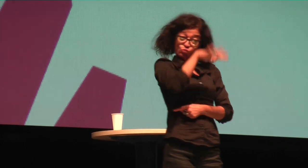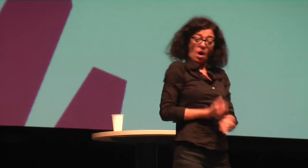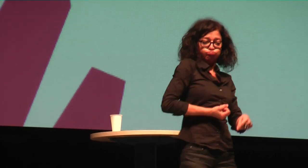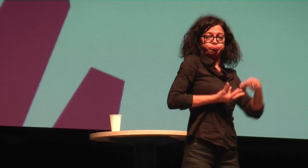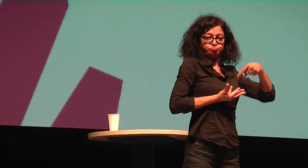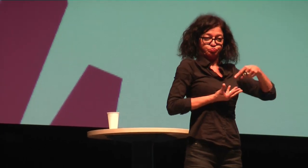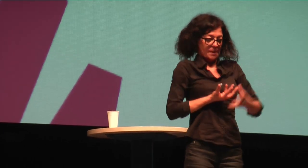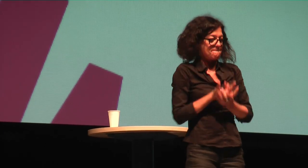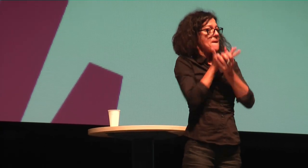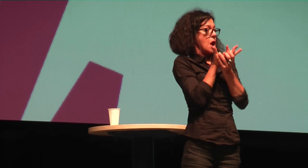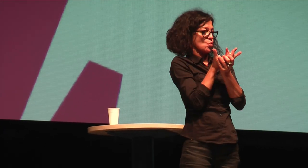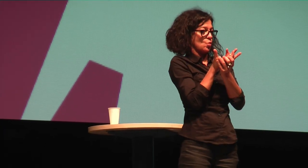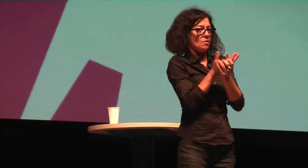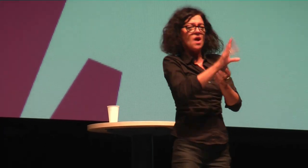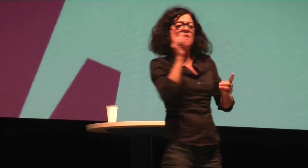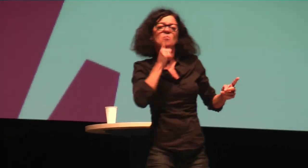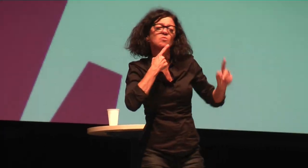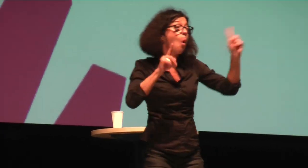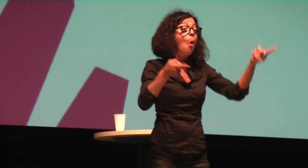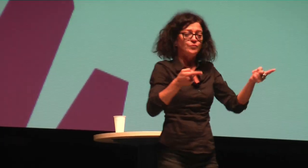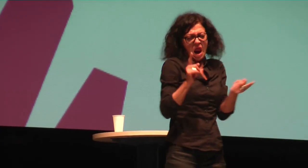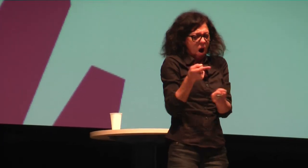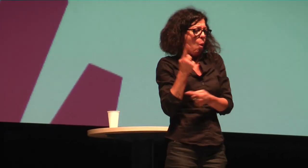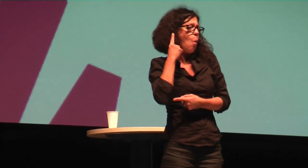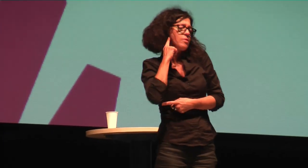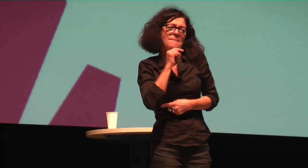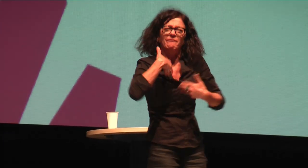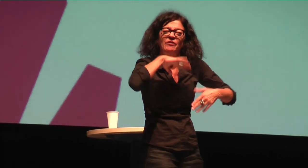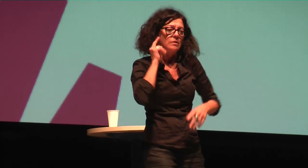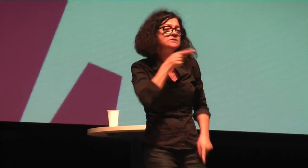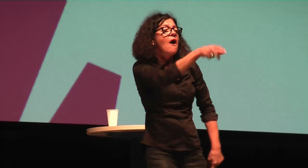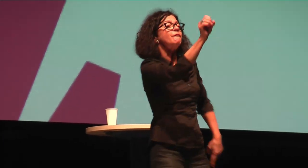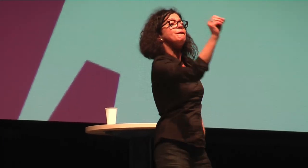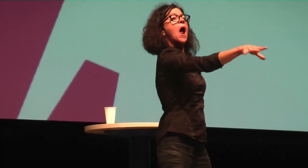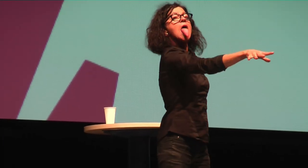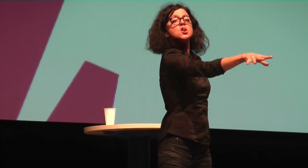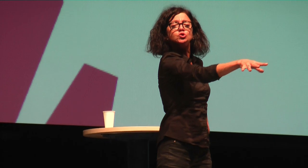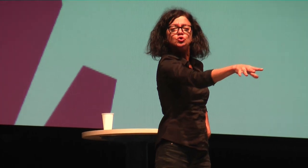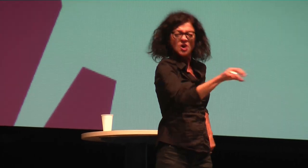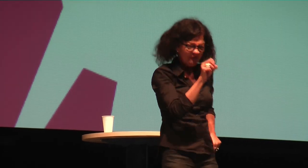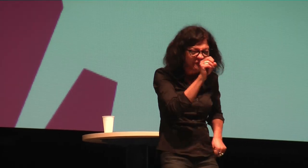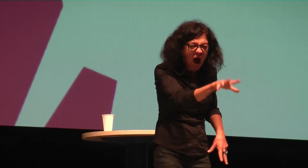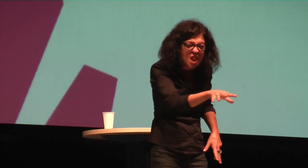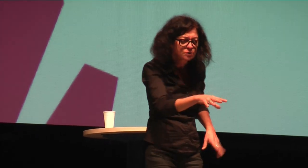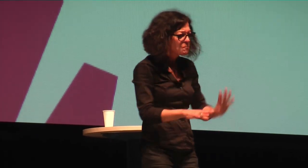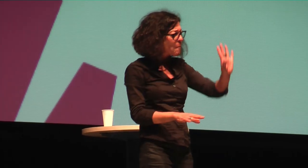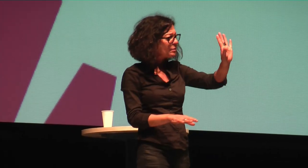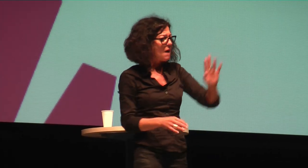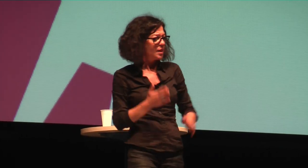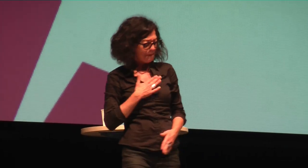Jeder hat eine eigene Meinung und die Meinungen unterscheiden sich. Das ist auch bei Hörlosen so, aber bei Gehörlosen wird dann häufig gesagt,